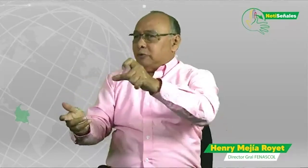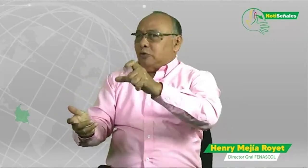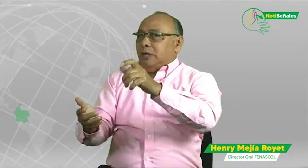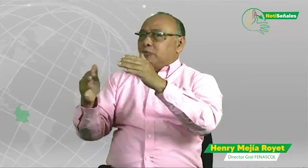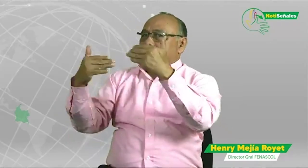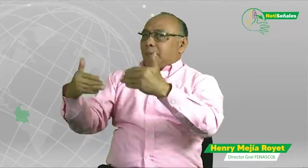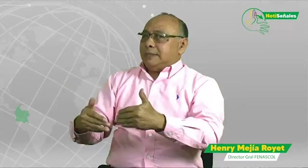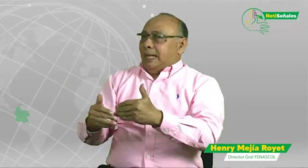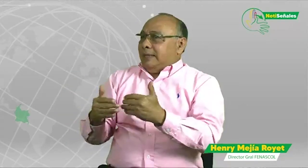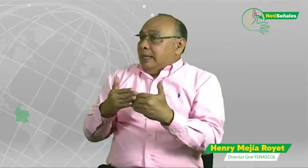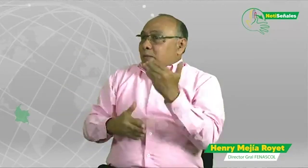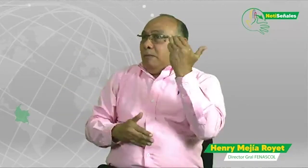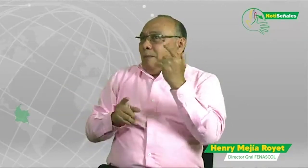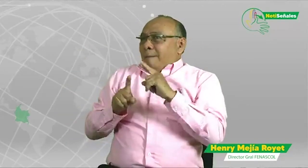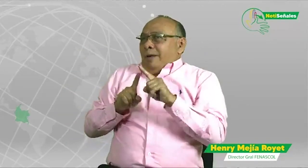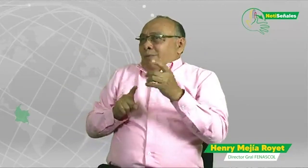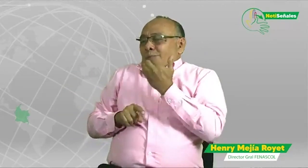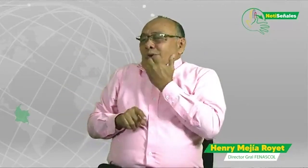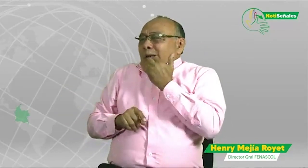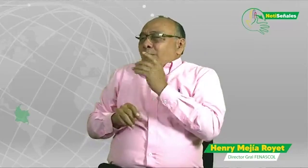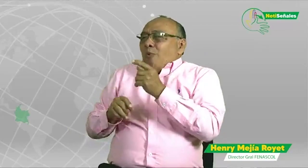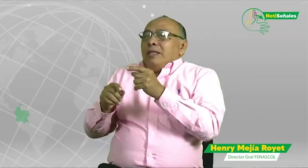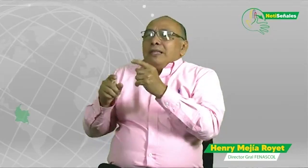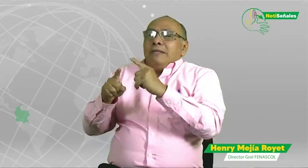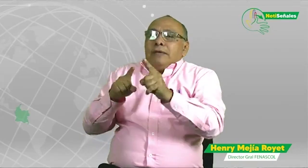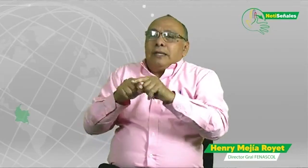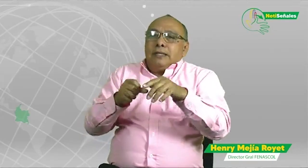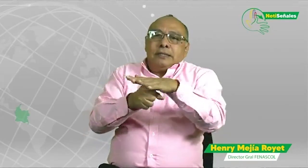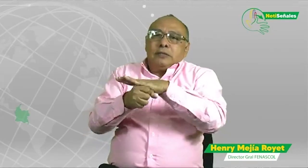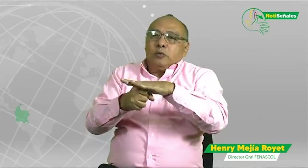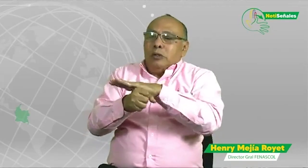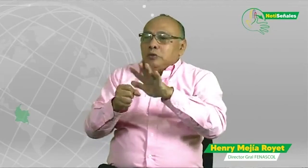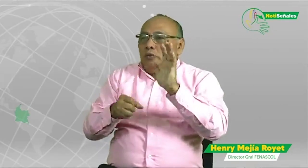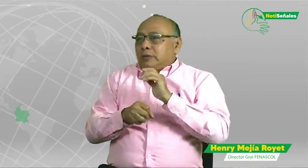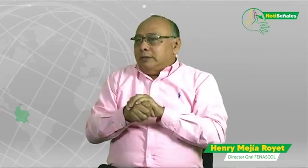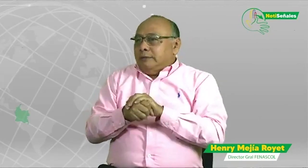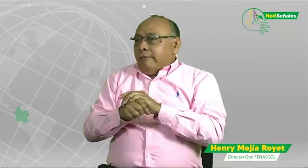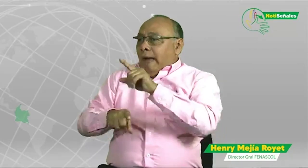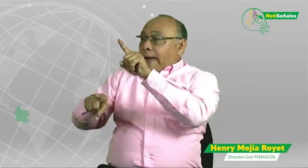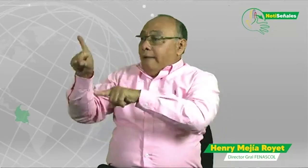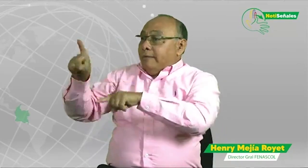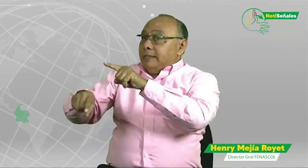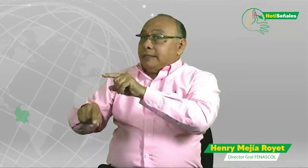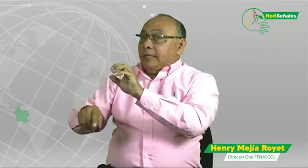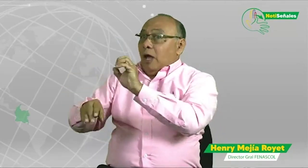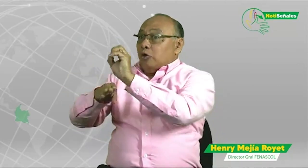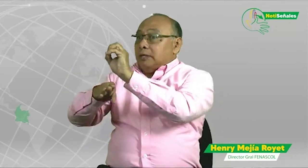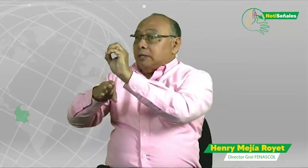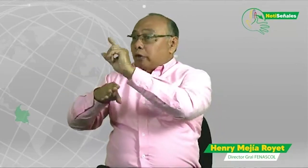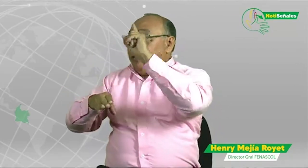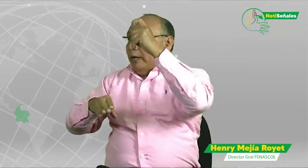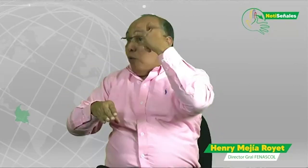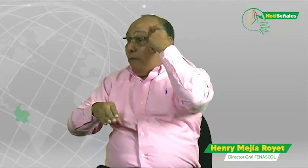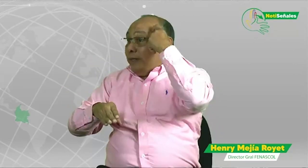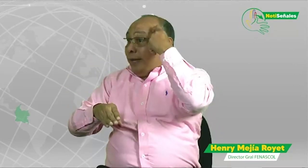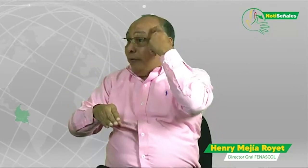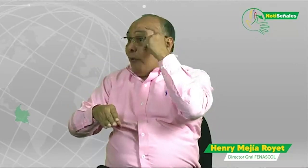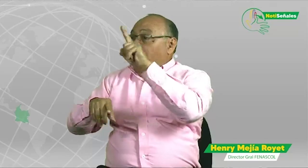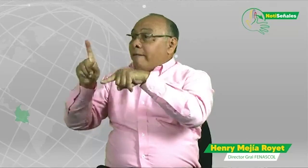que esté allí para las personas con discapacidad entonces por ejemplo una situación cualquiera en ocasiones las